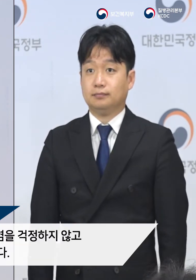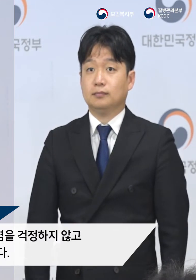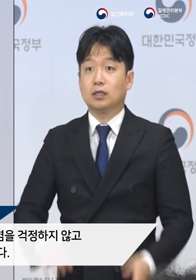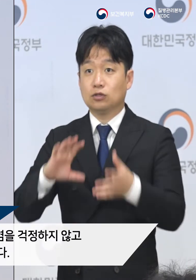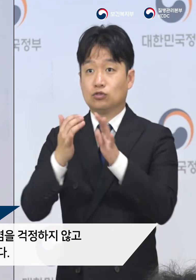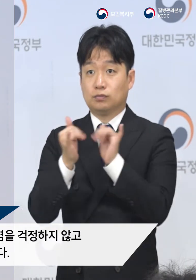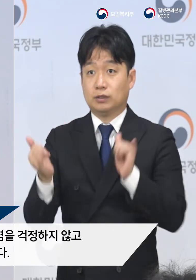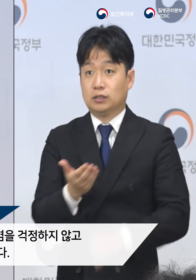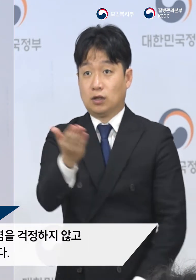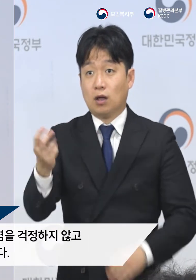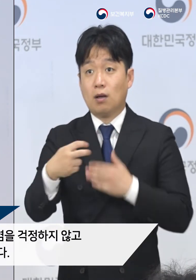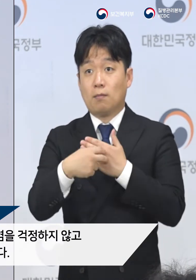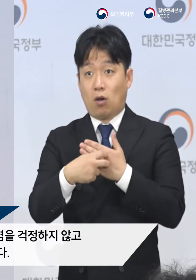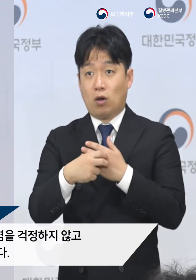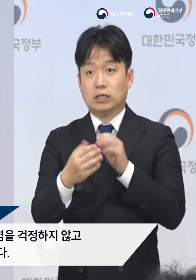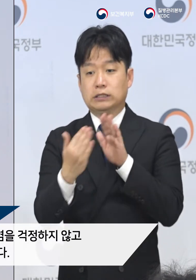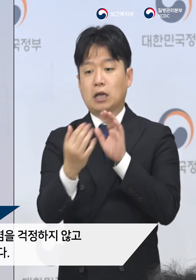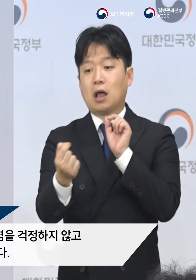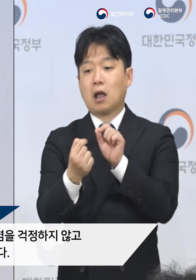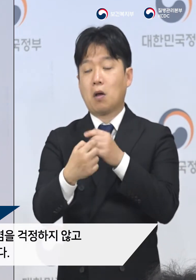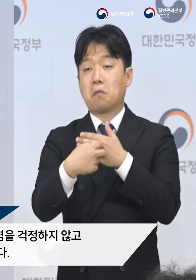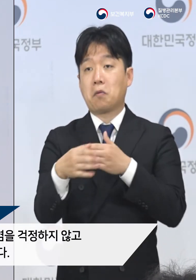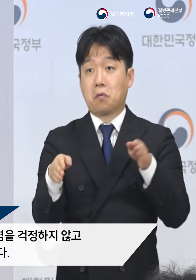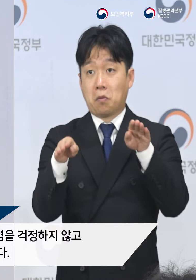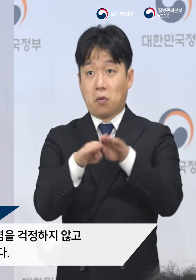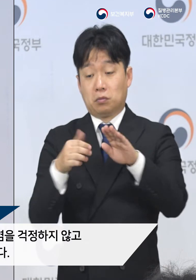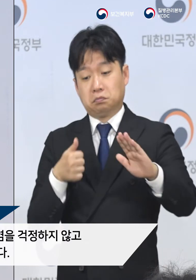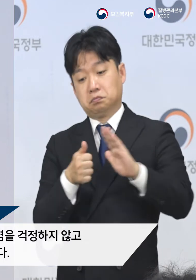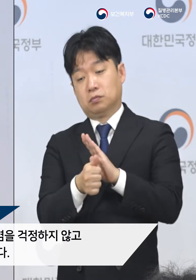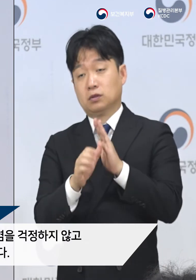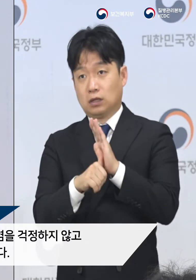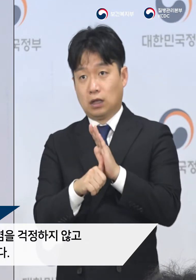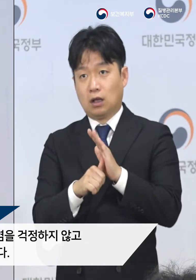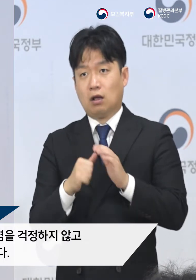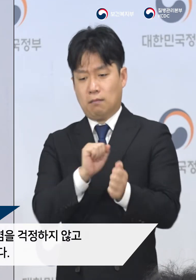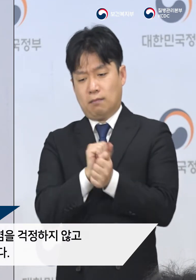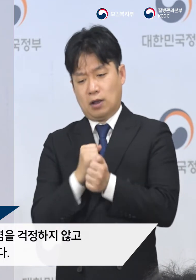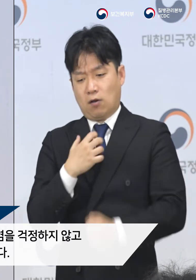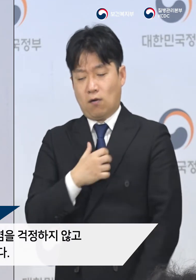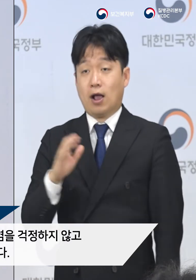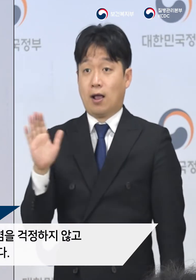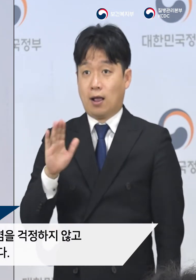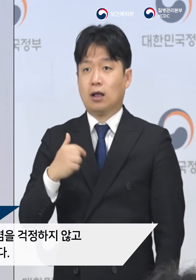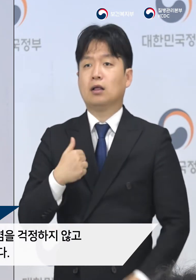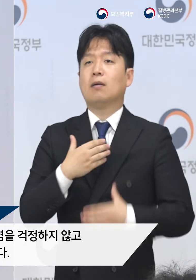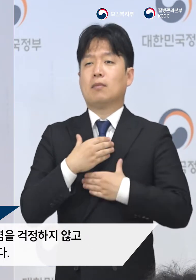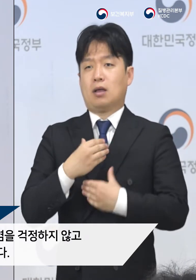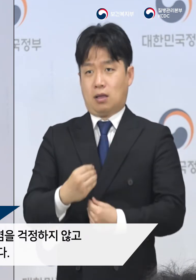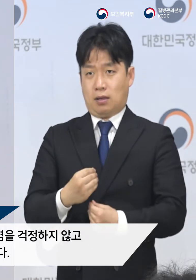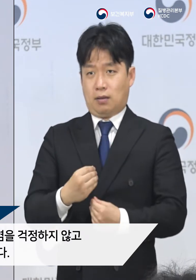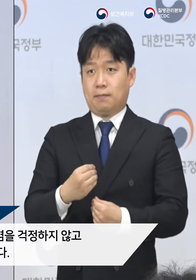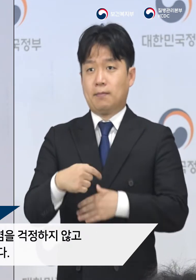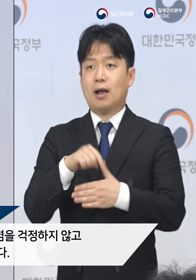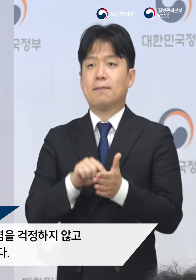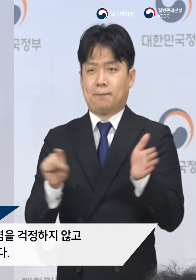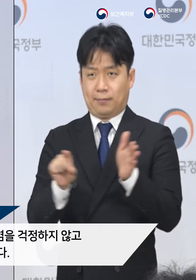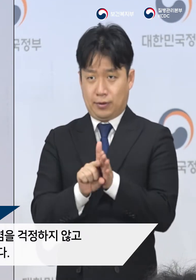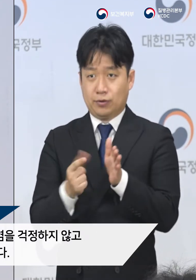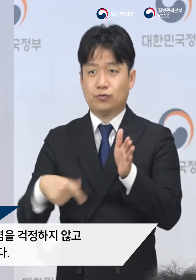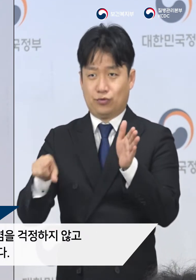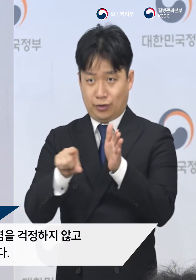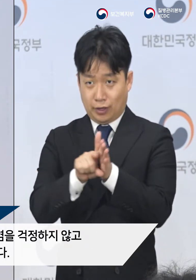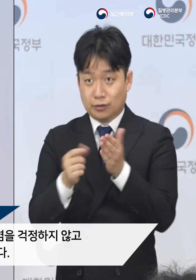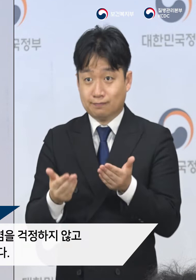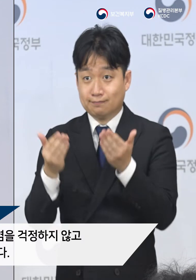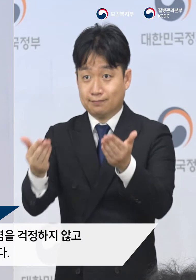국민들이 병의원을 이용하고자 할 때 코로나19 감염을 걱정하지 않고 안심하고 이용할 수 있는 조치도 함께